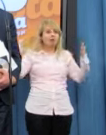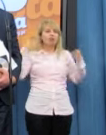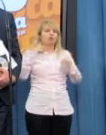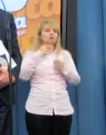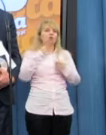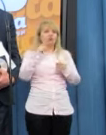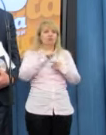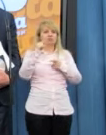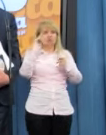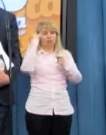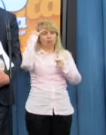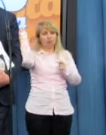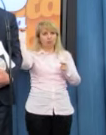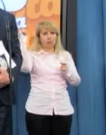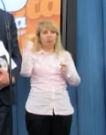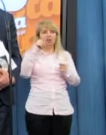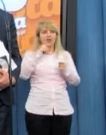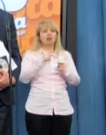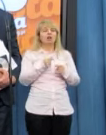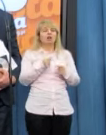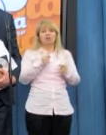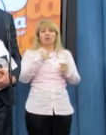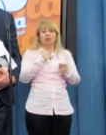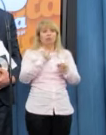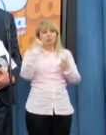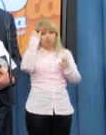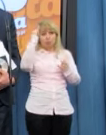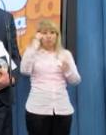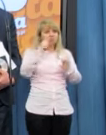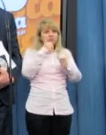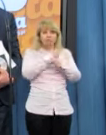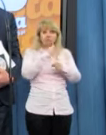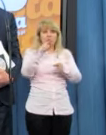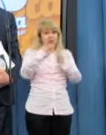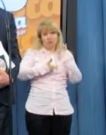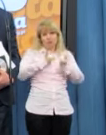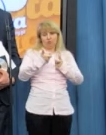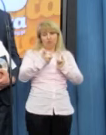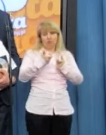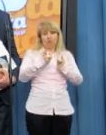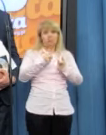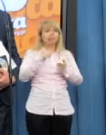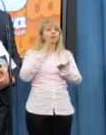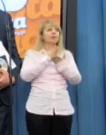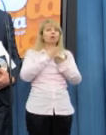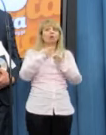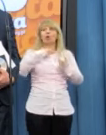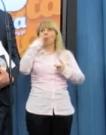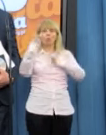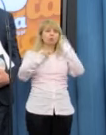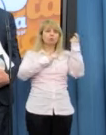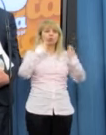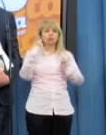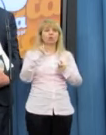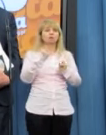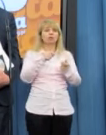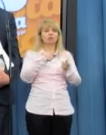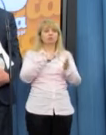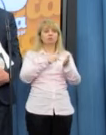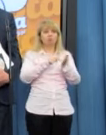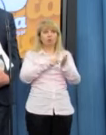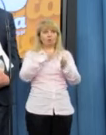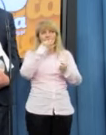błędzie. Głosuje się poprawkę najdalej idącą jako pierwszą i wtedy nie ma potrzeby głosowania pozostałych.